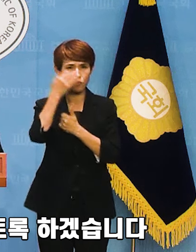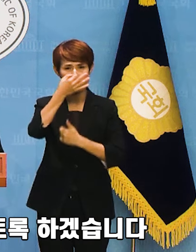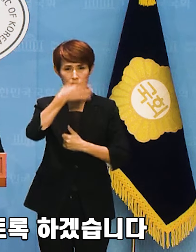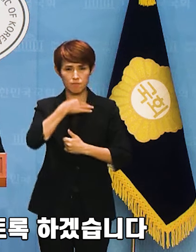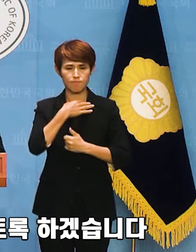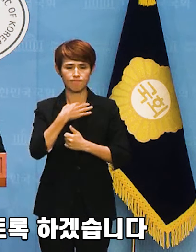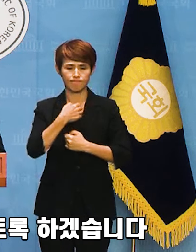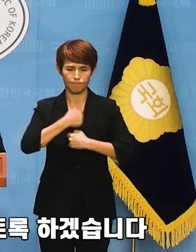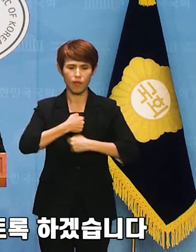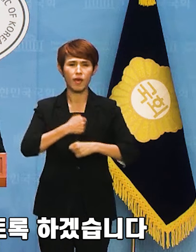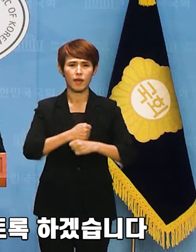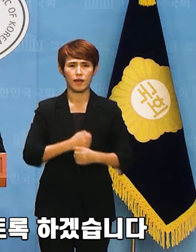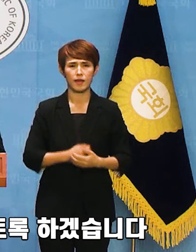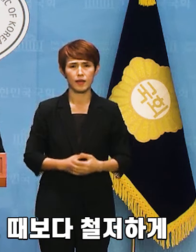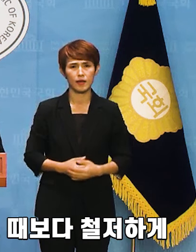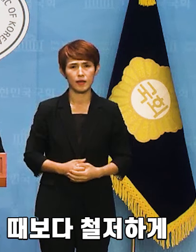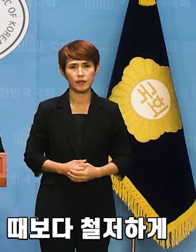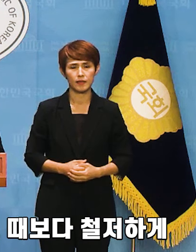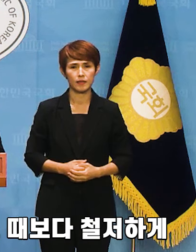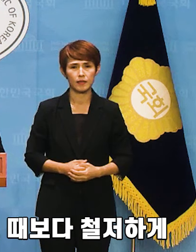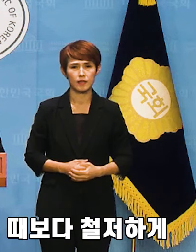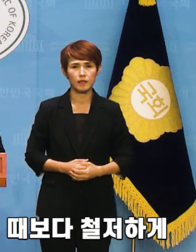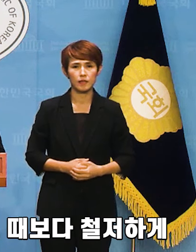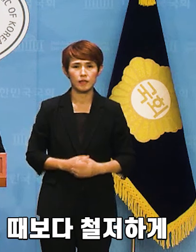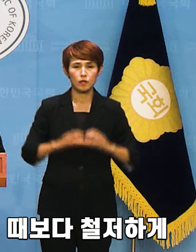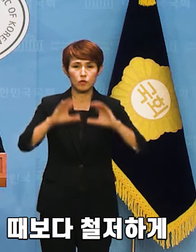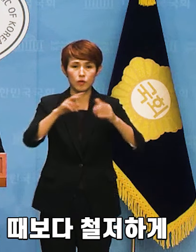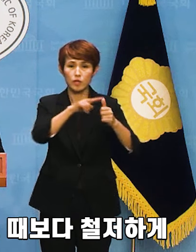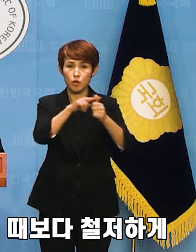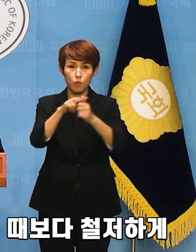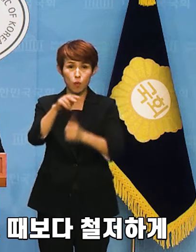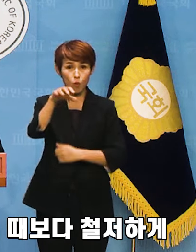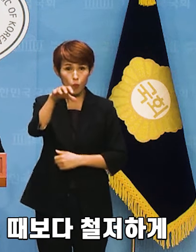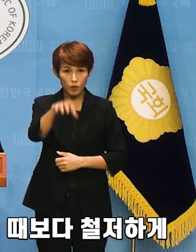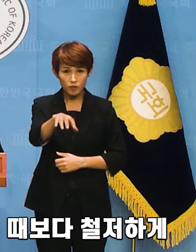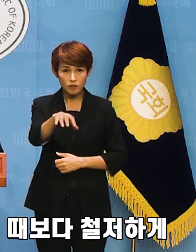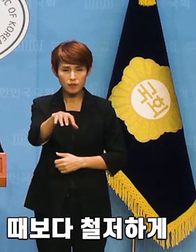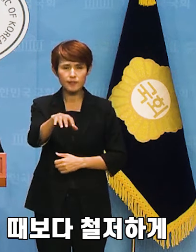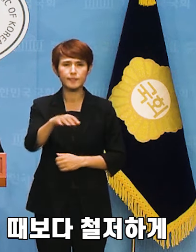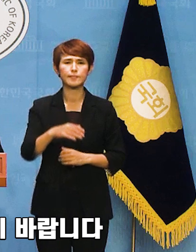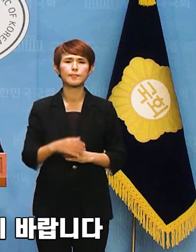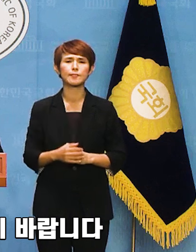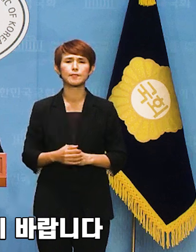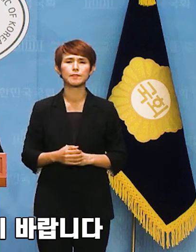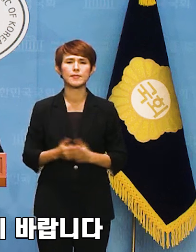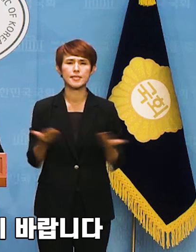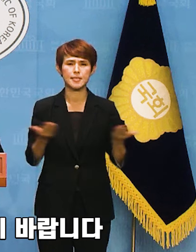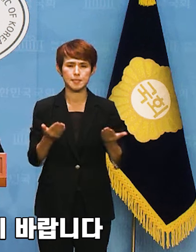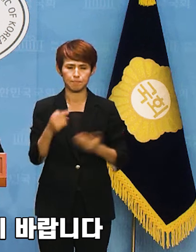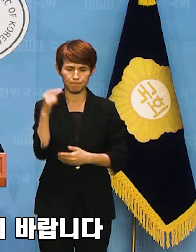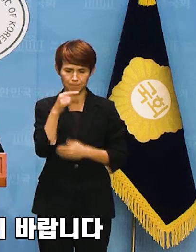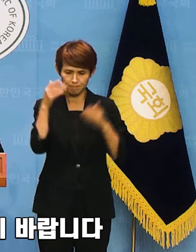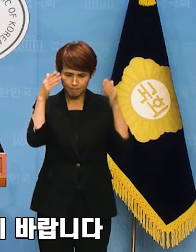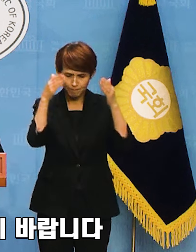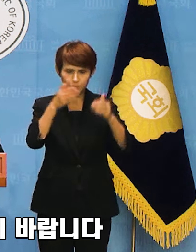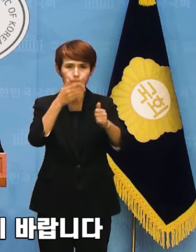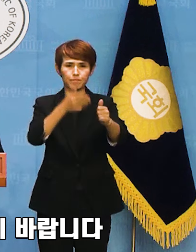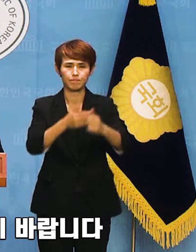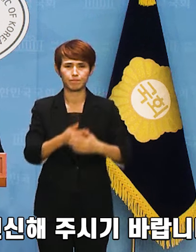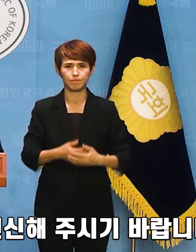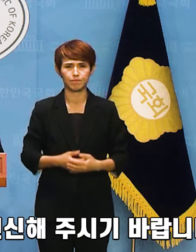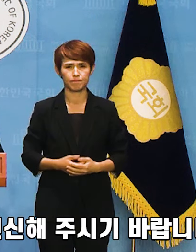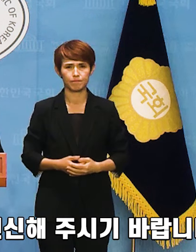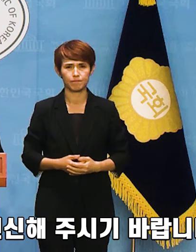수호하도록 하겠습니다. 아울러 국가정보원은 그 어느 때보다 철저하게 업무에 집중하여 주시기 바랍니다.